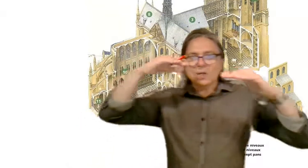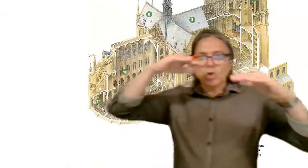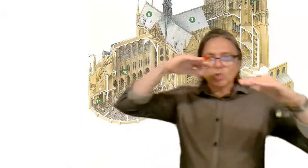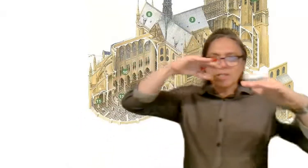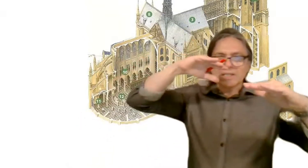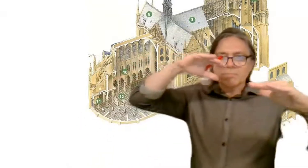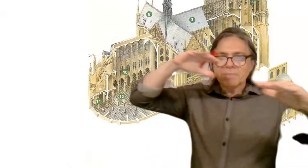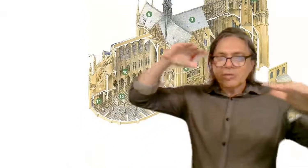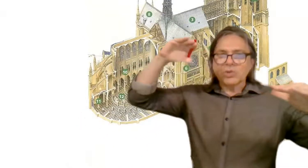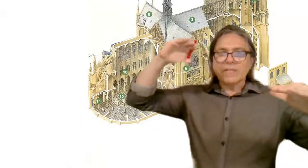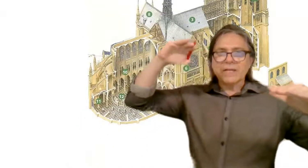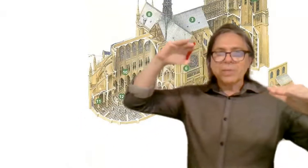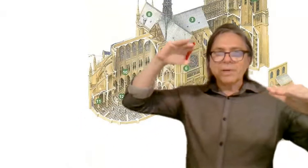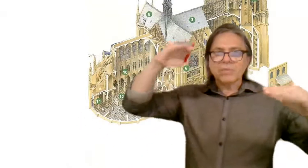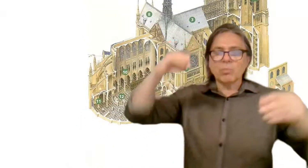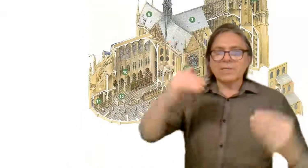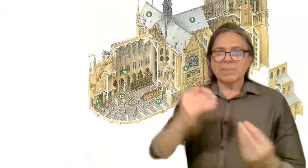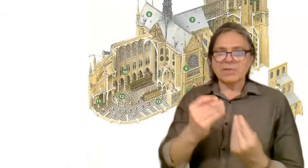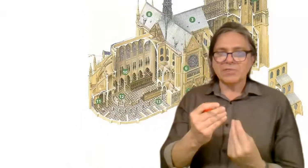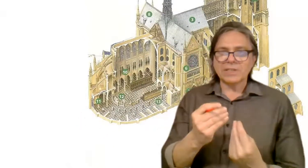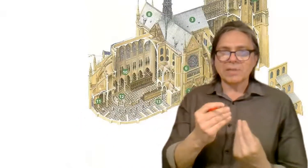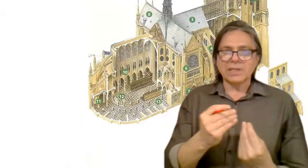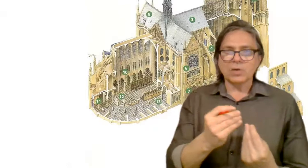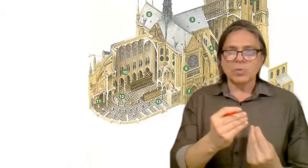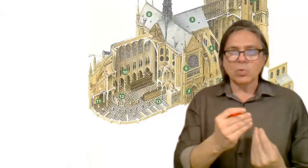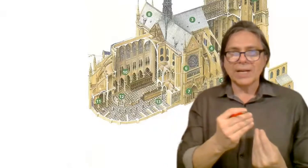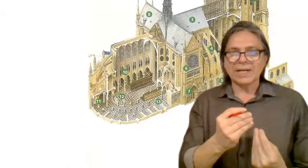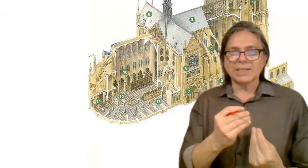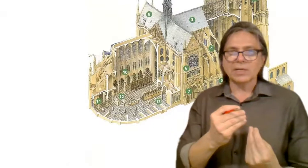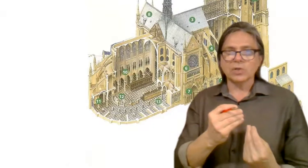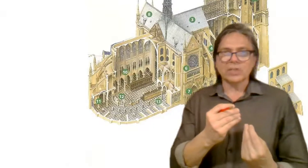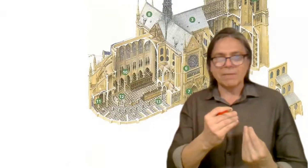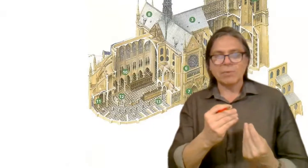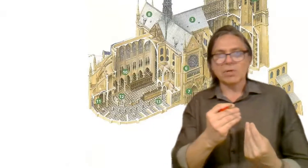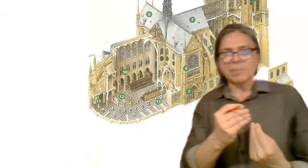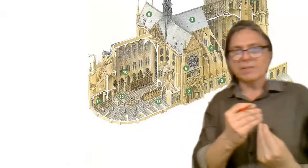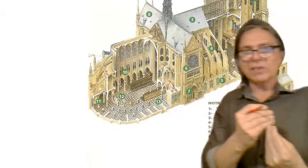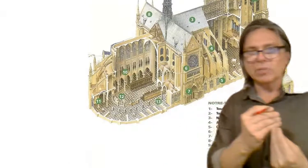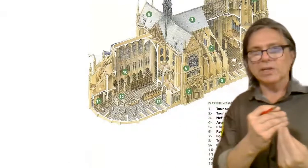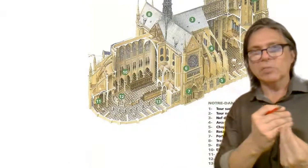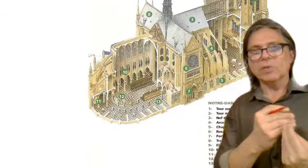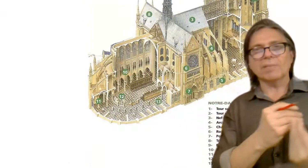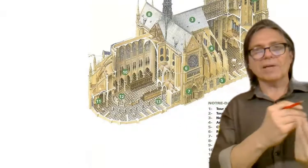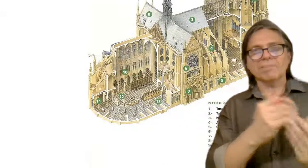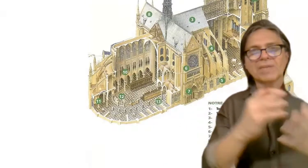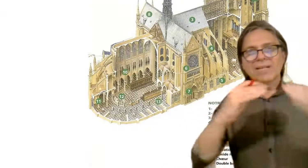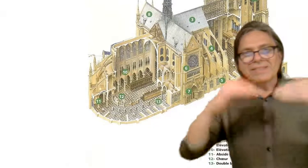corte visto desde arriba, muestra perfectamente cómo una catedral gótica, me voy a desplazando para que lo puedan ver, se